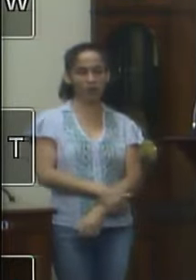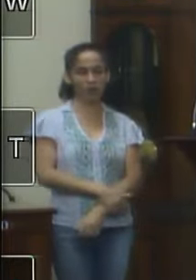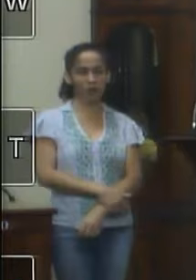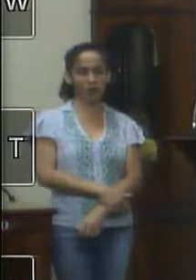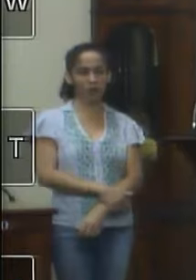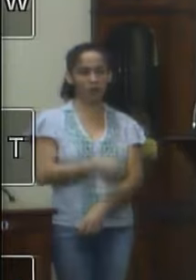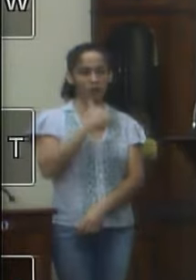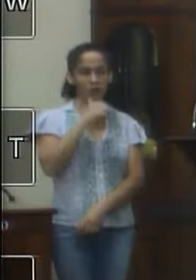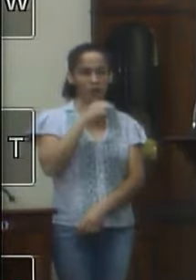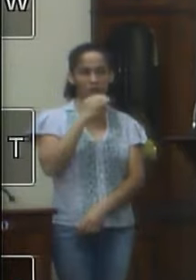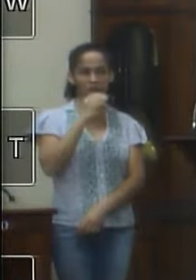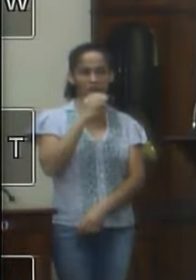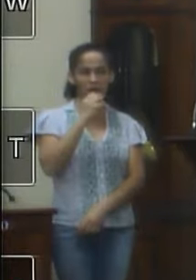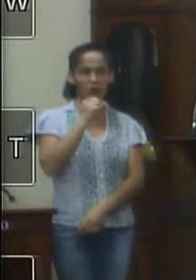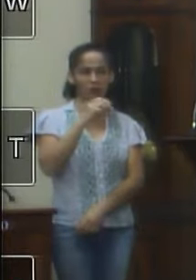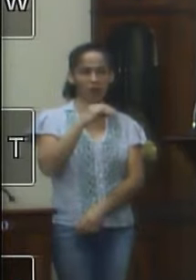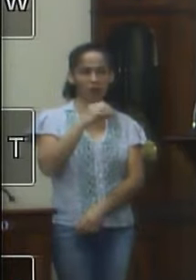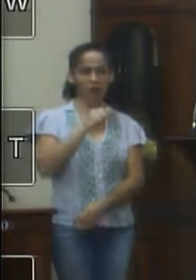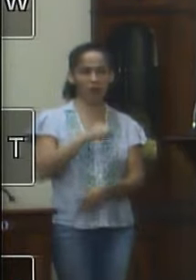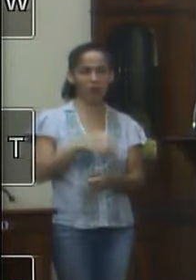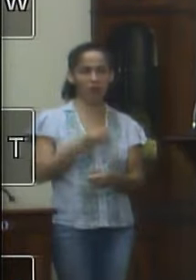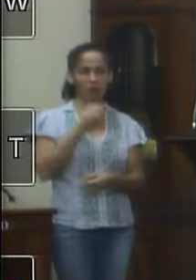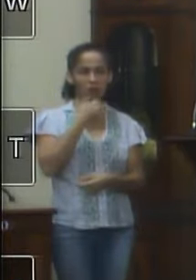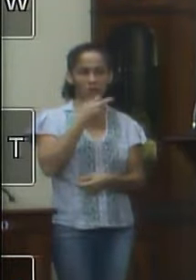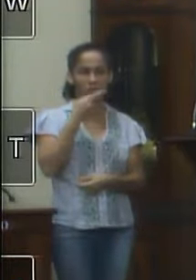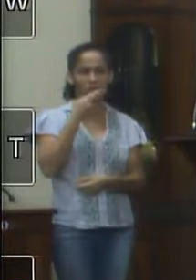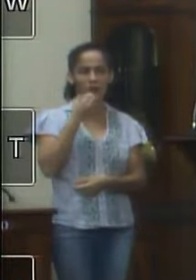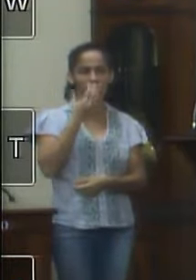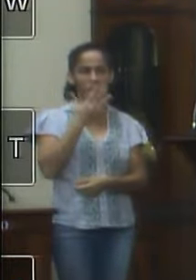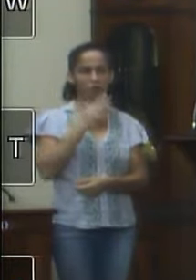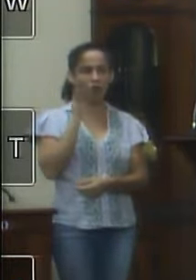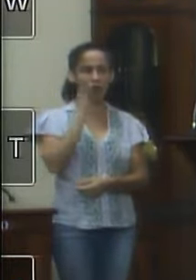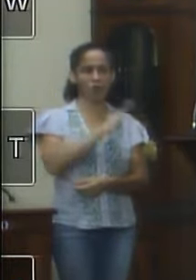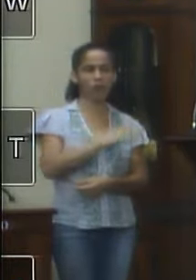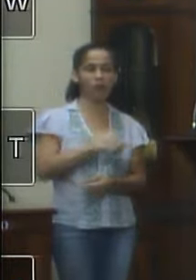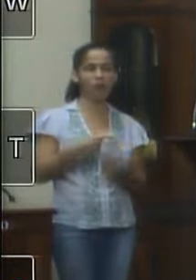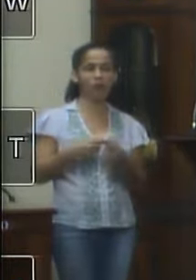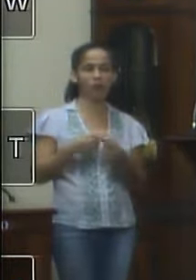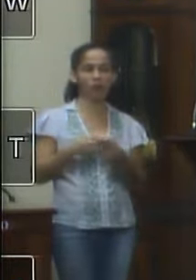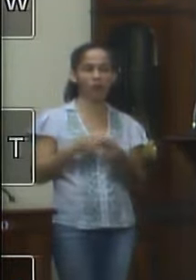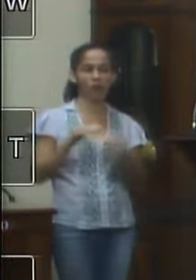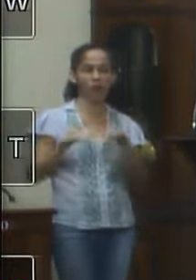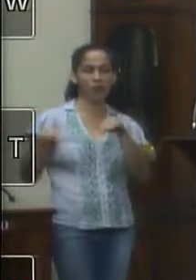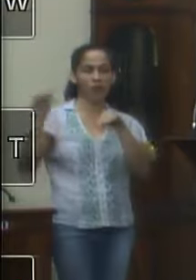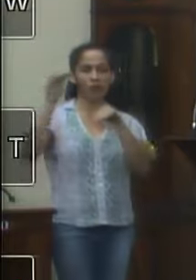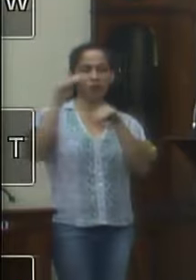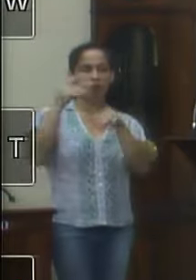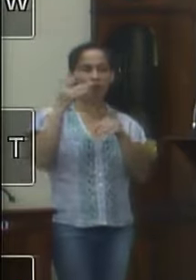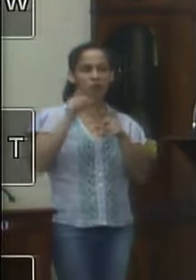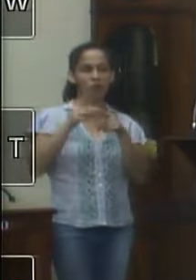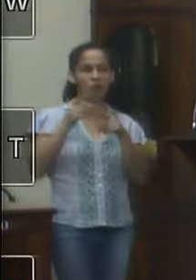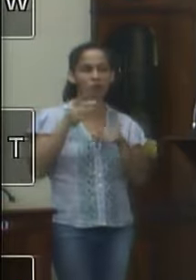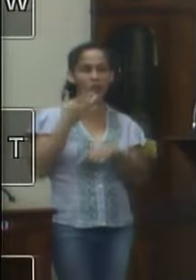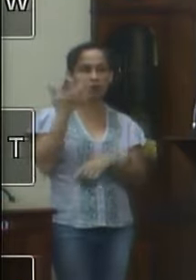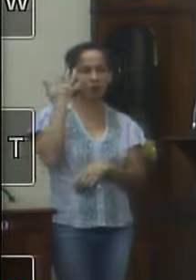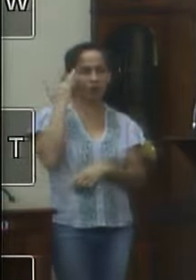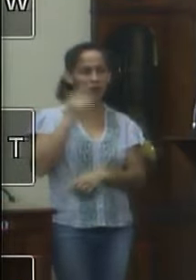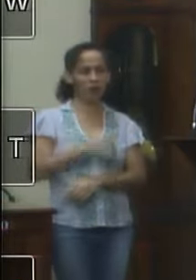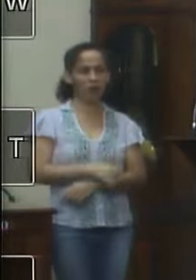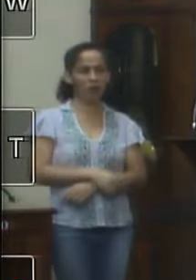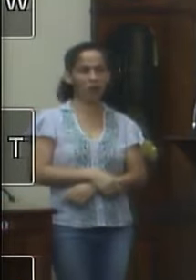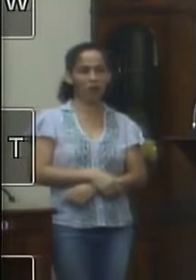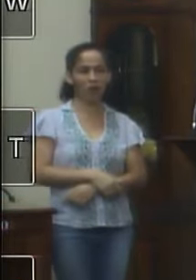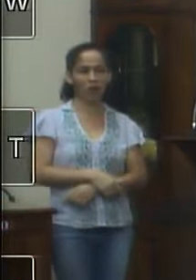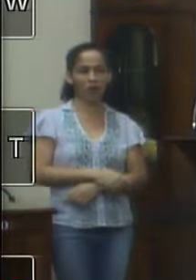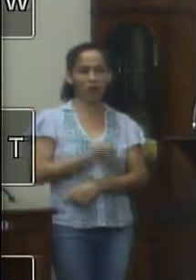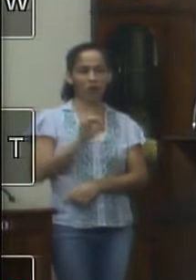Sônia que se acha acima do bem e do mal porque ela está dentro de uma autarquia ela acha quer dizer ela só